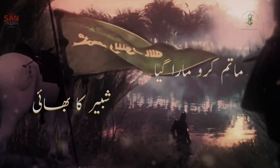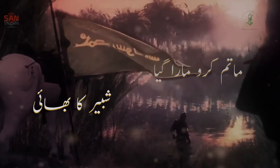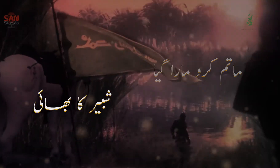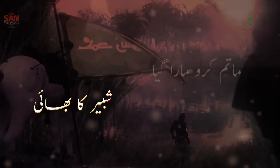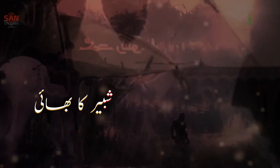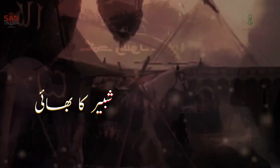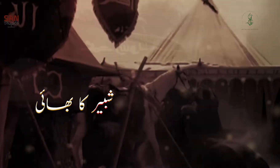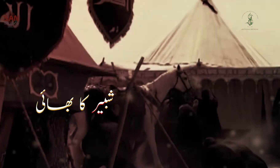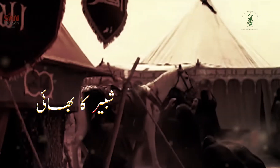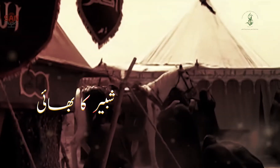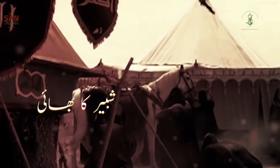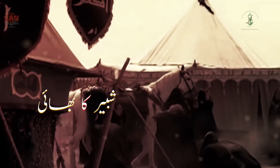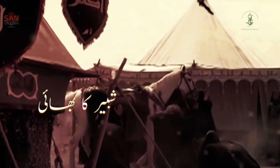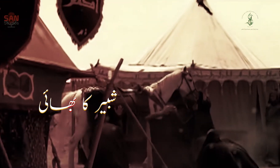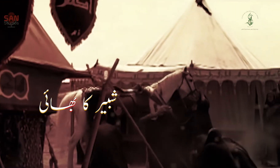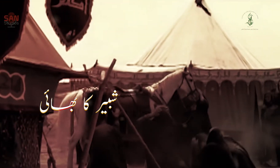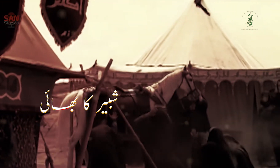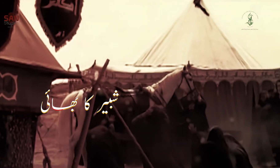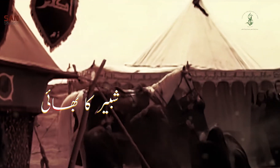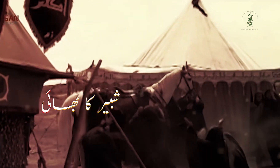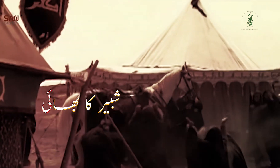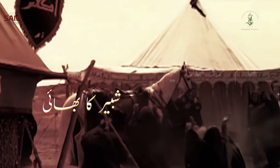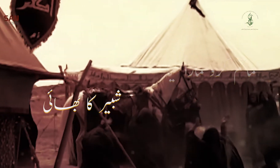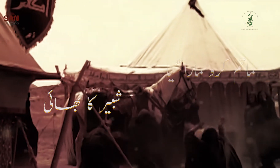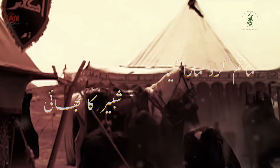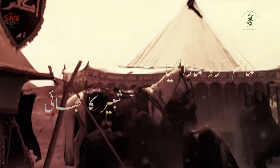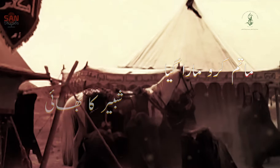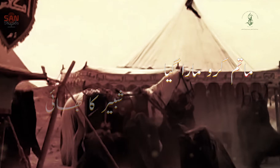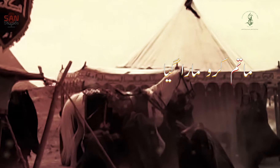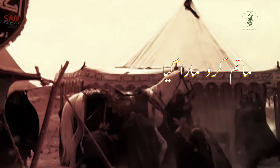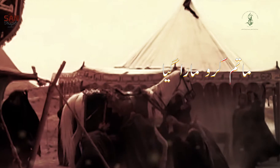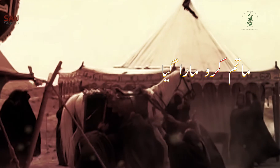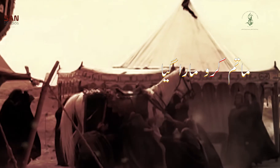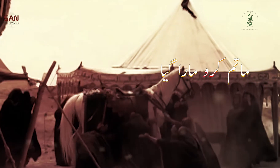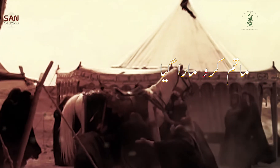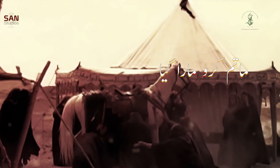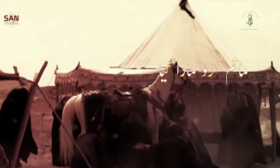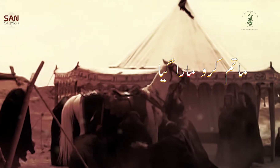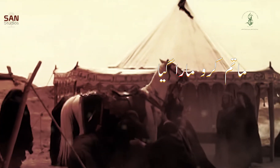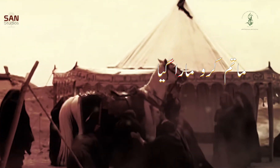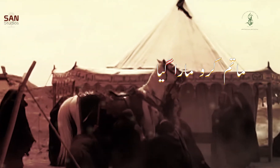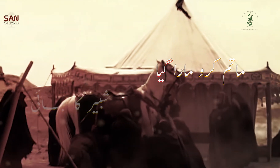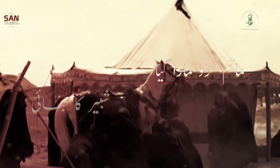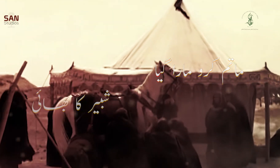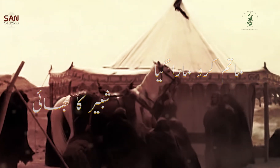شبیر کا بھائی اب ماتم کرو مارا